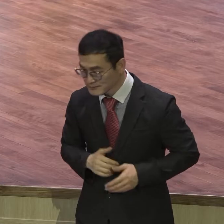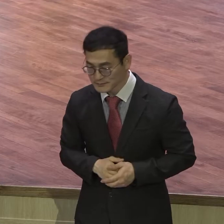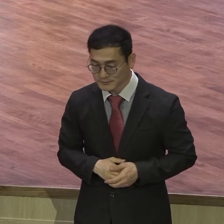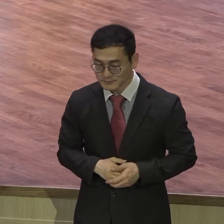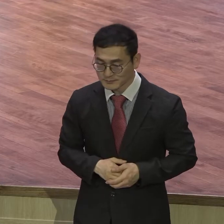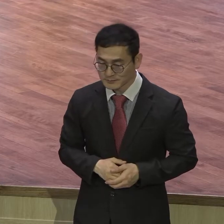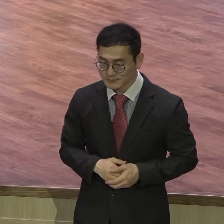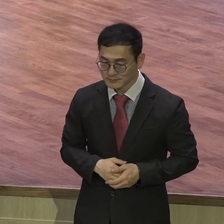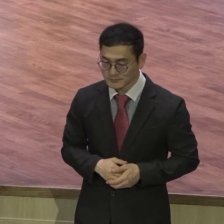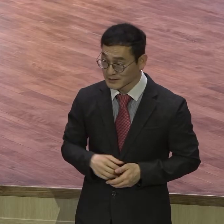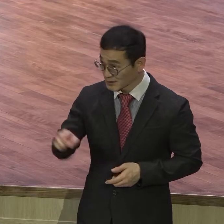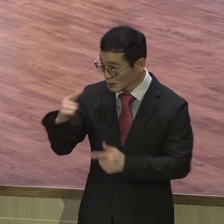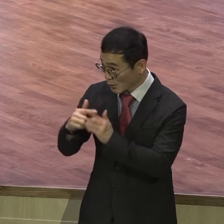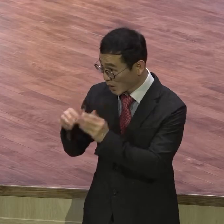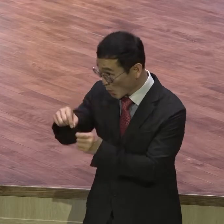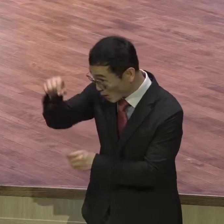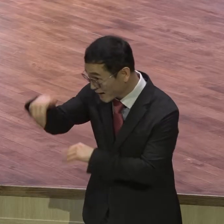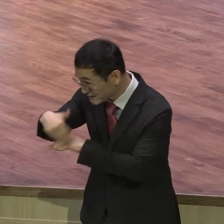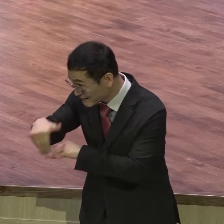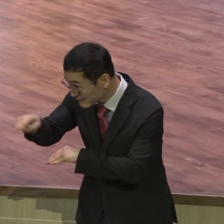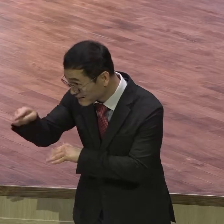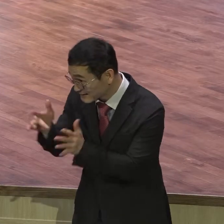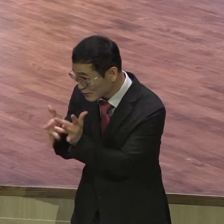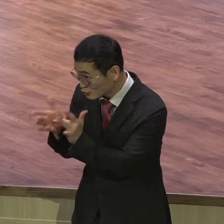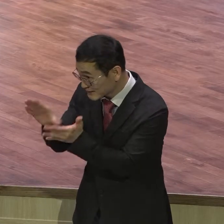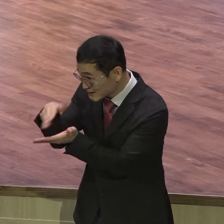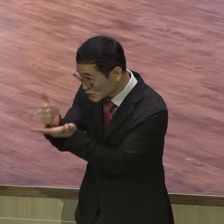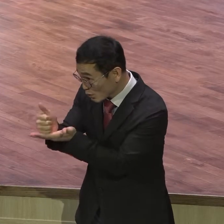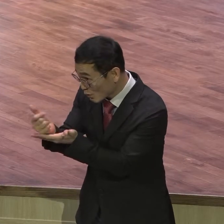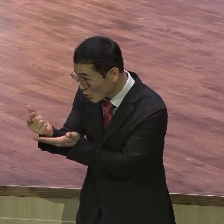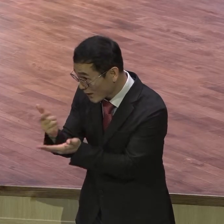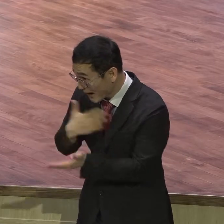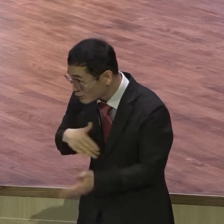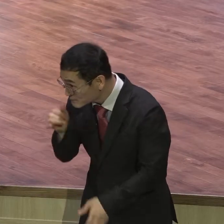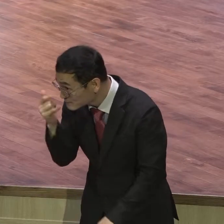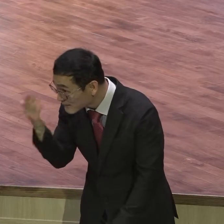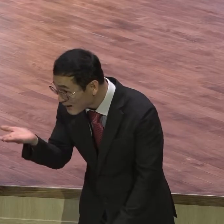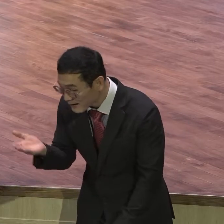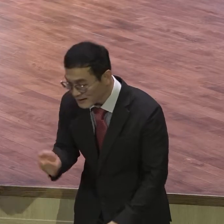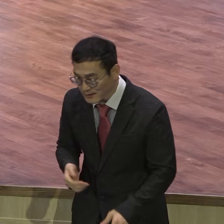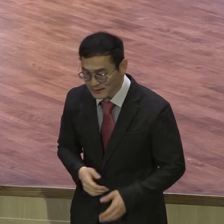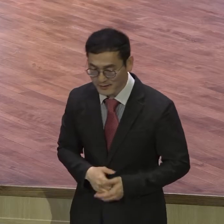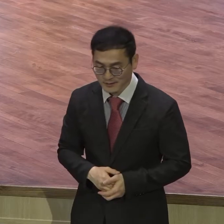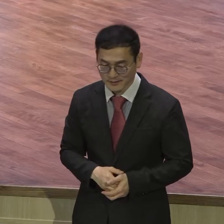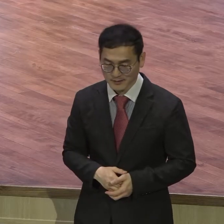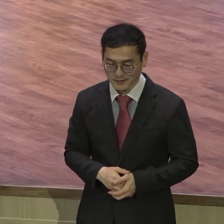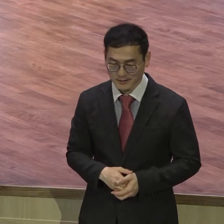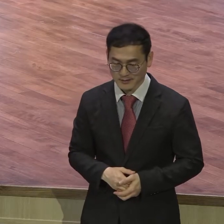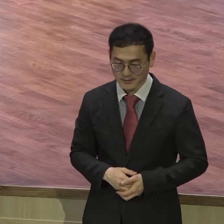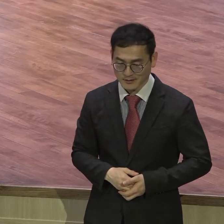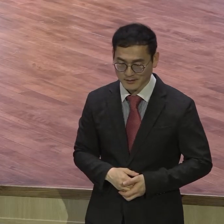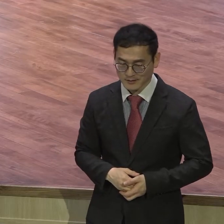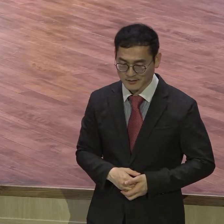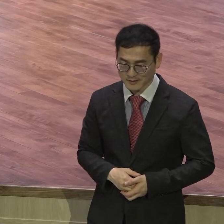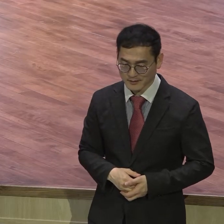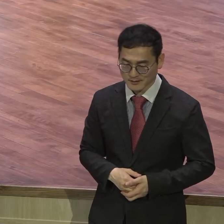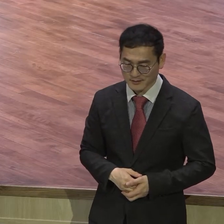다녔지요 오래 다녔는데 예수가 그리스도를 사실 설명을 줬습니까 못하지요 못한데 그게 교인입니다 우리 교회는 아이들도 다